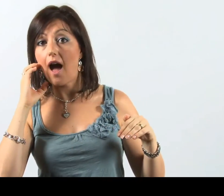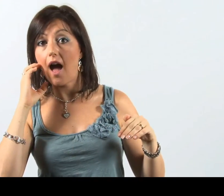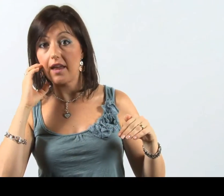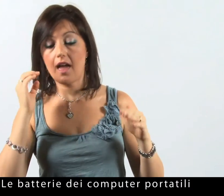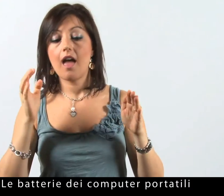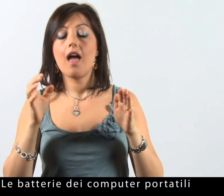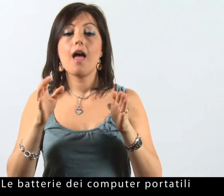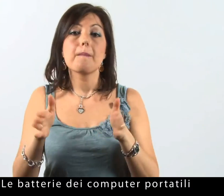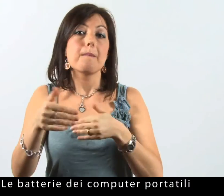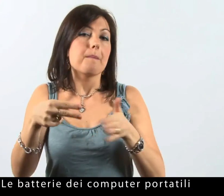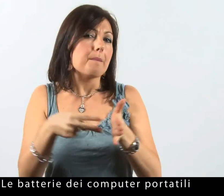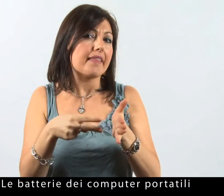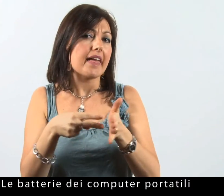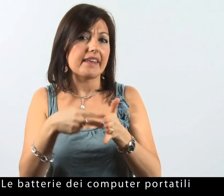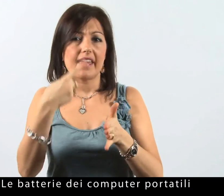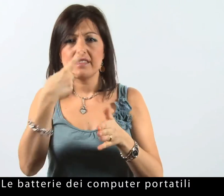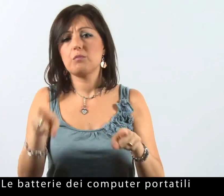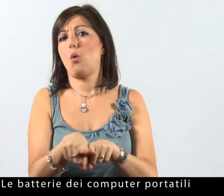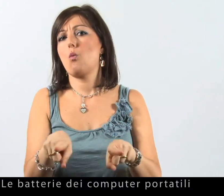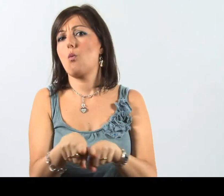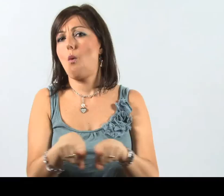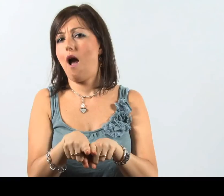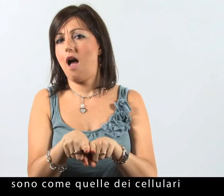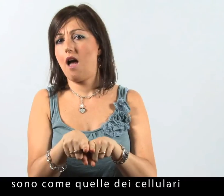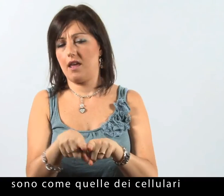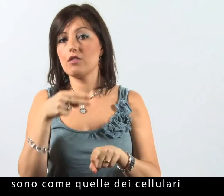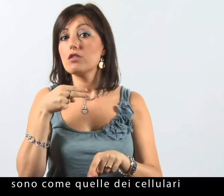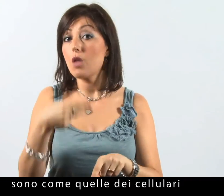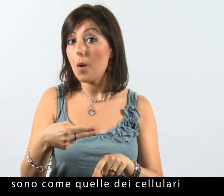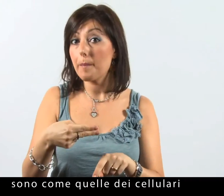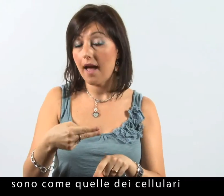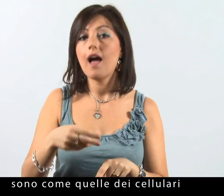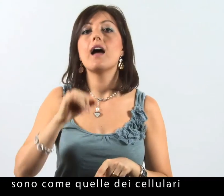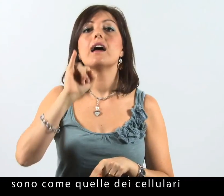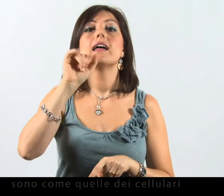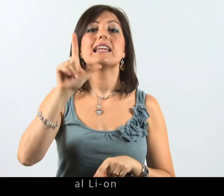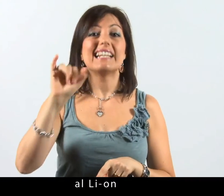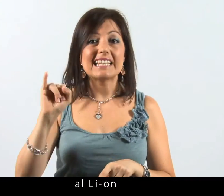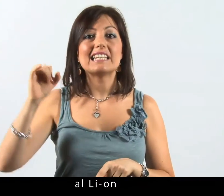Le batterie dei computer portatili sono come quelle dei cellulari, al Leon.